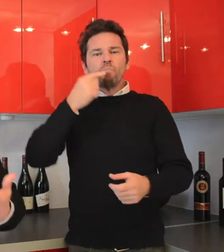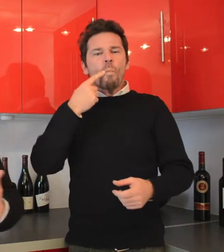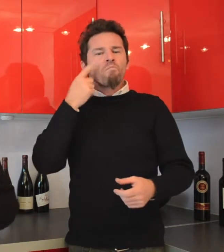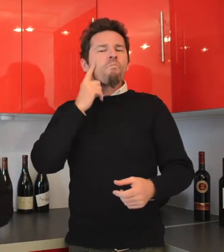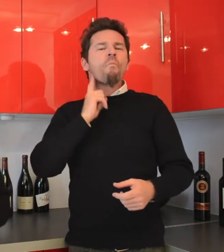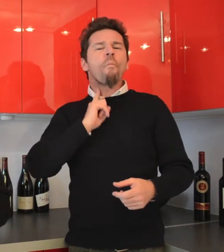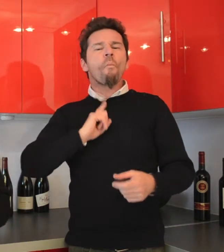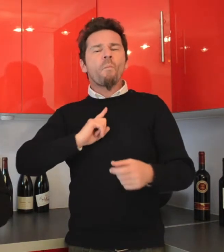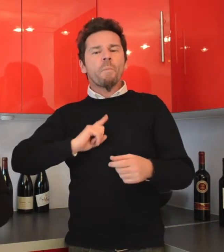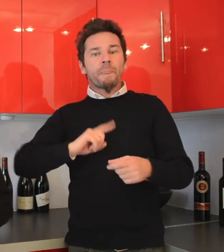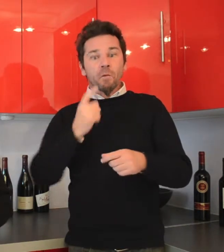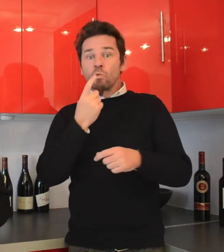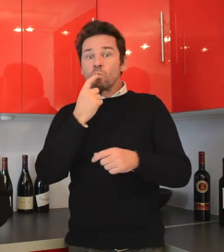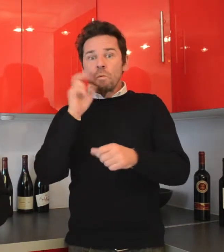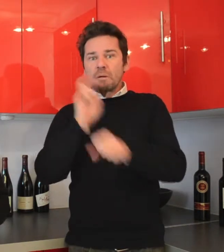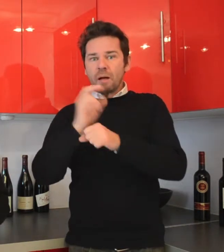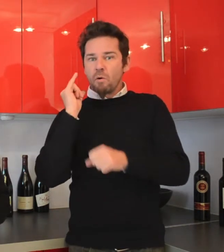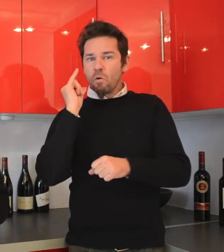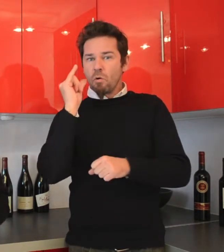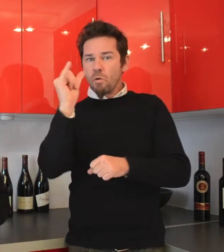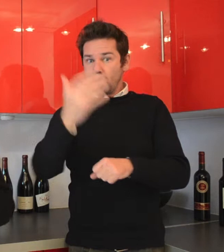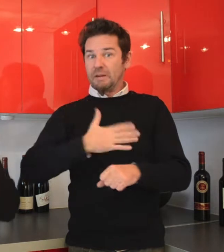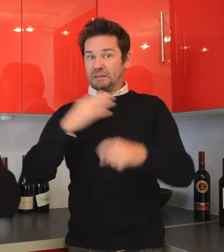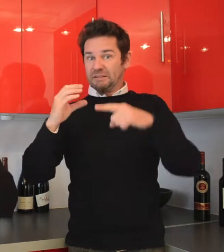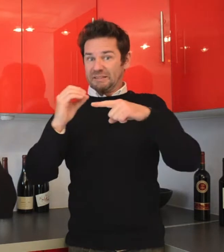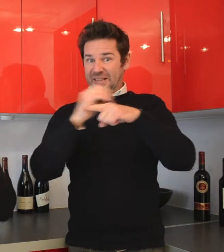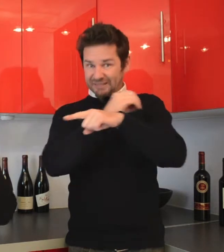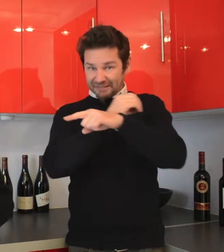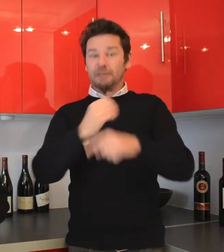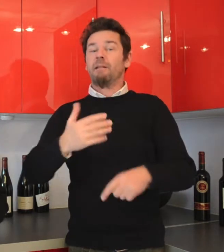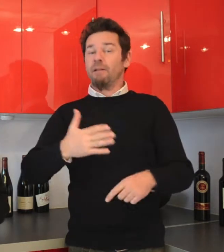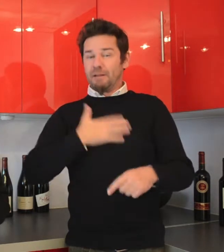très longtemps grâce à l'acidité et grâce à ce petit goût citronné.